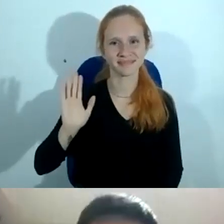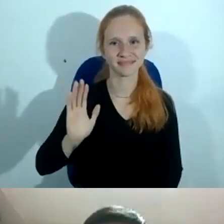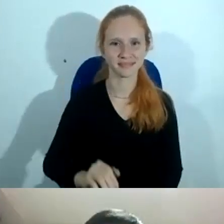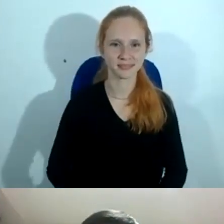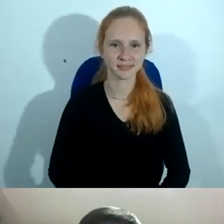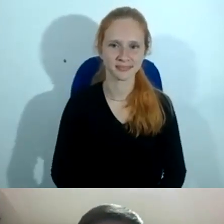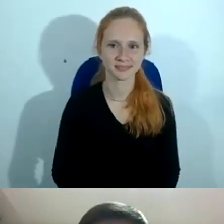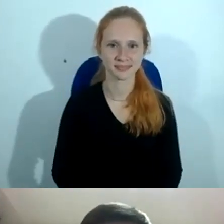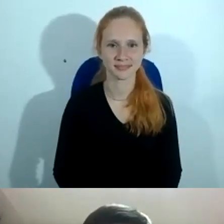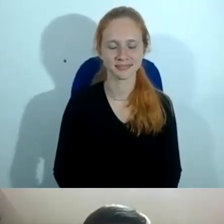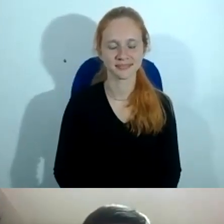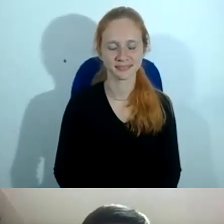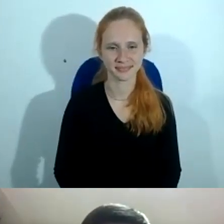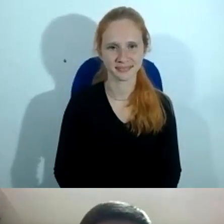a todos a todos donde e Obrigado.